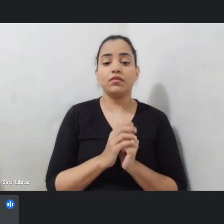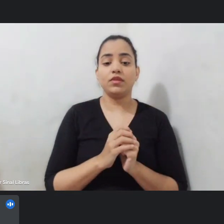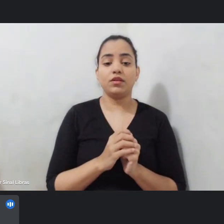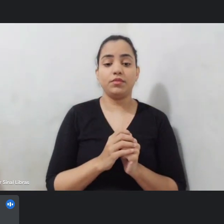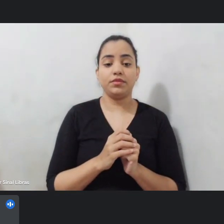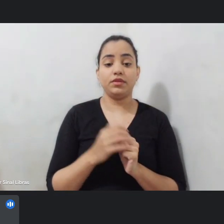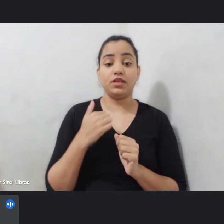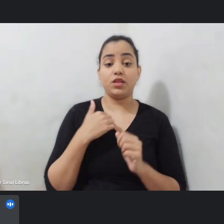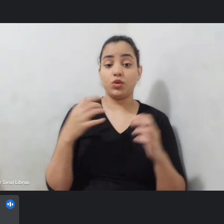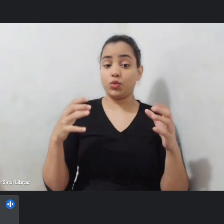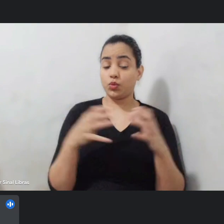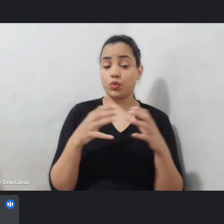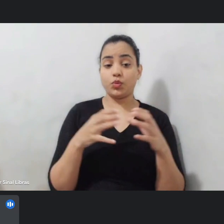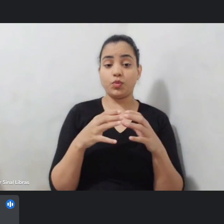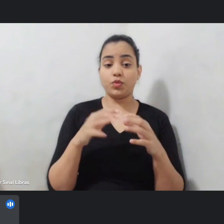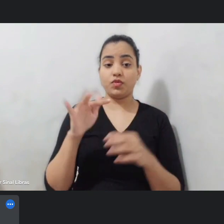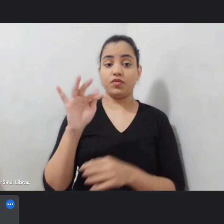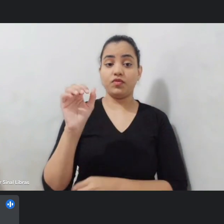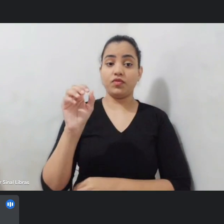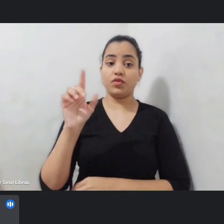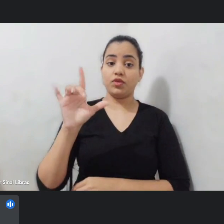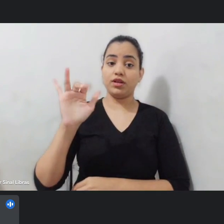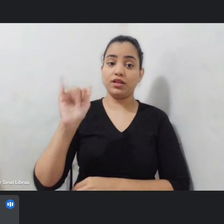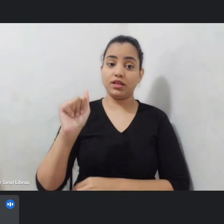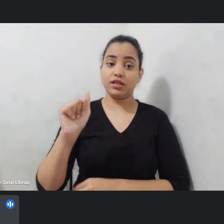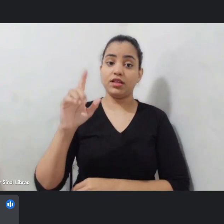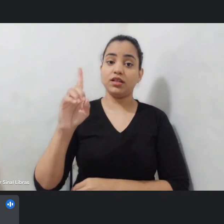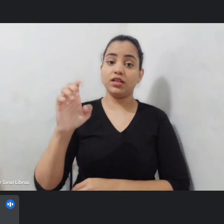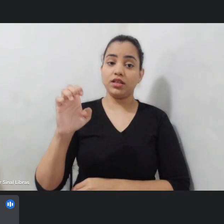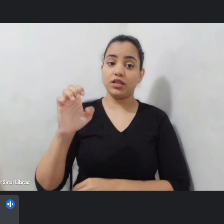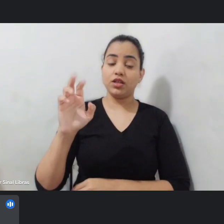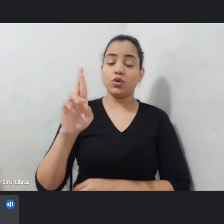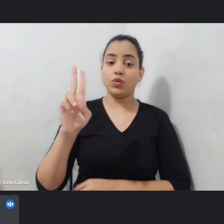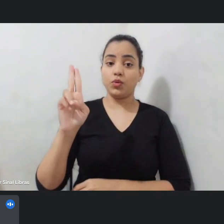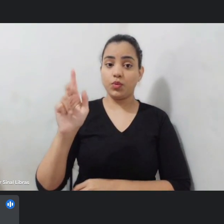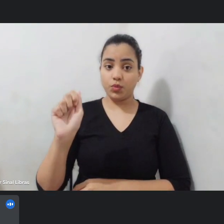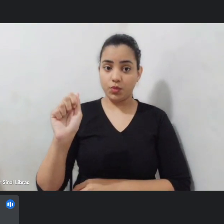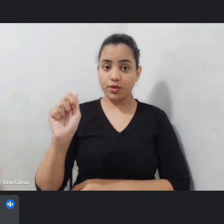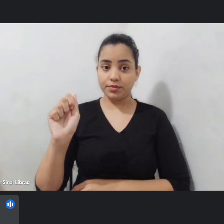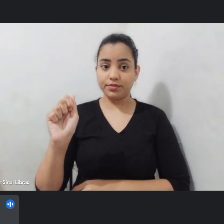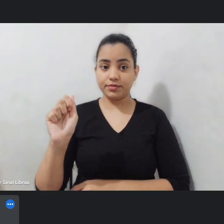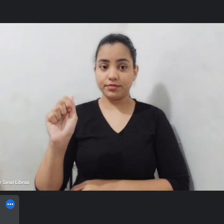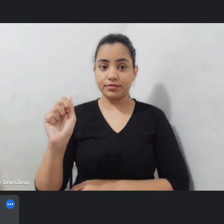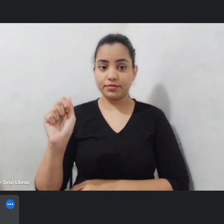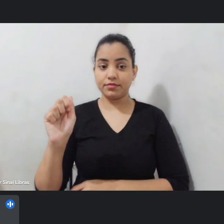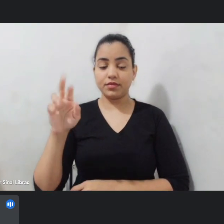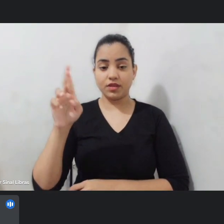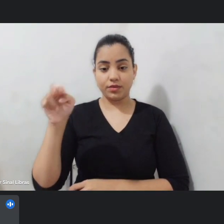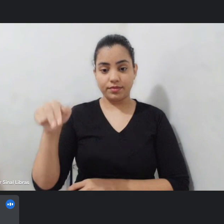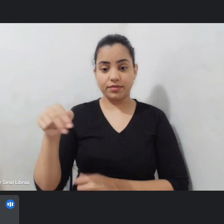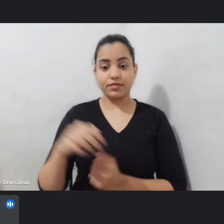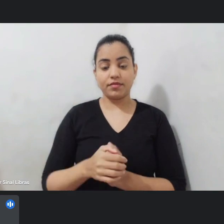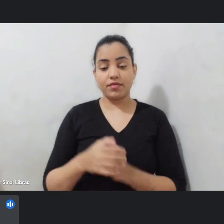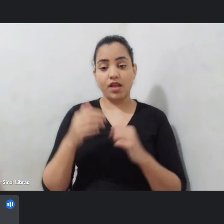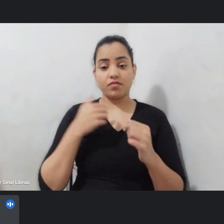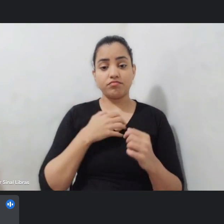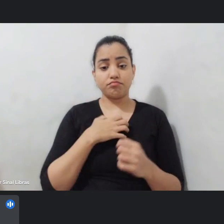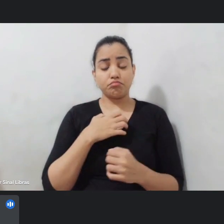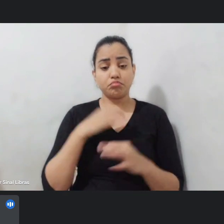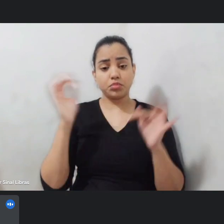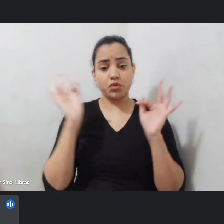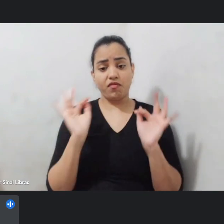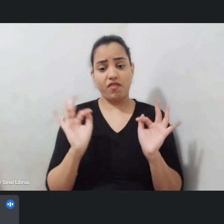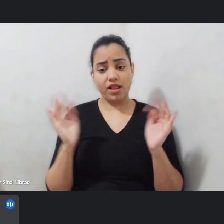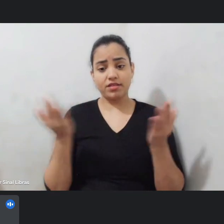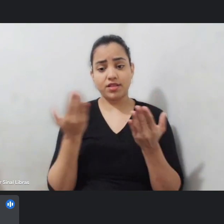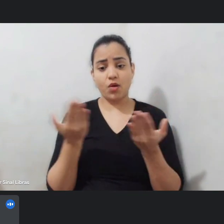grupo Folia de Rua Potiguar esqueci desse detalhe grupo Folia de Rua Potiguar eu fico muito feliz de estar aqui nesse bate-papo e ser